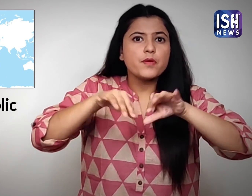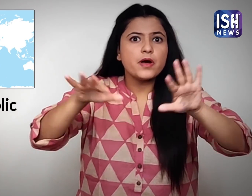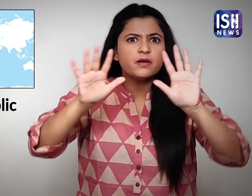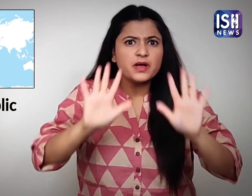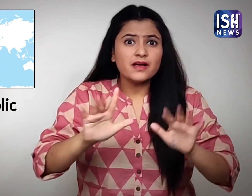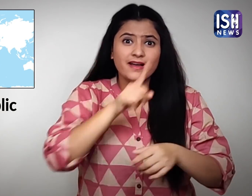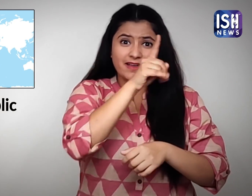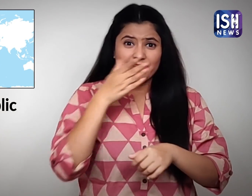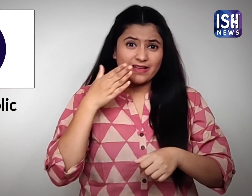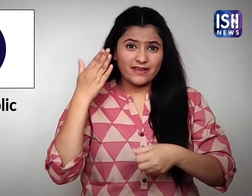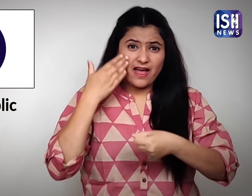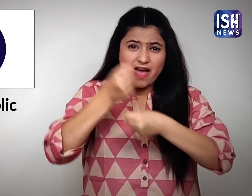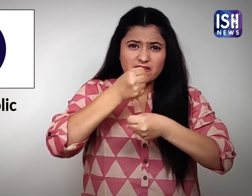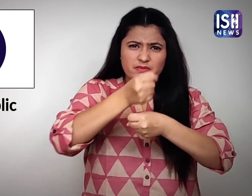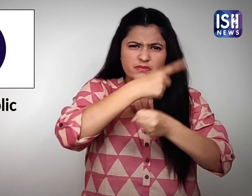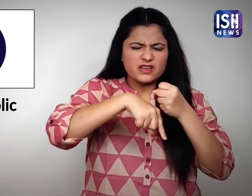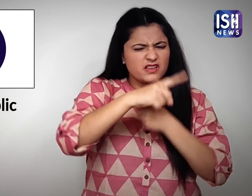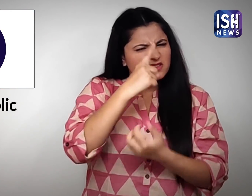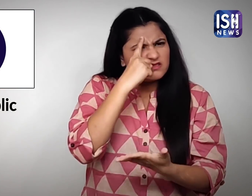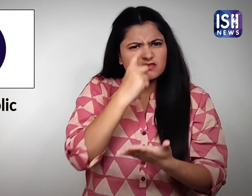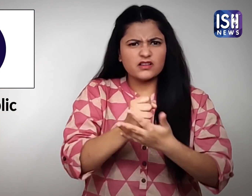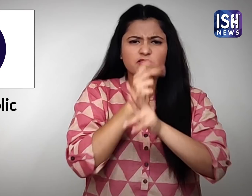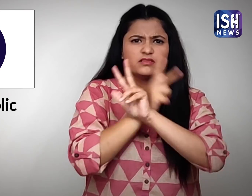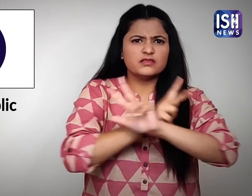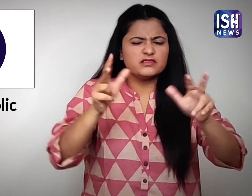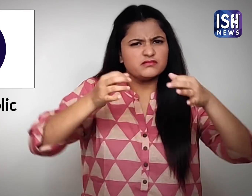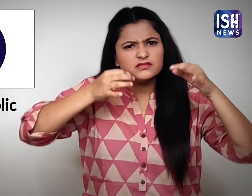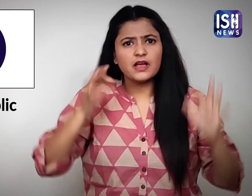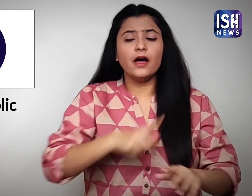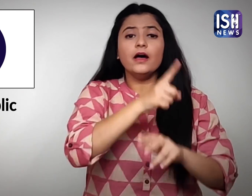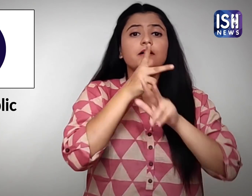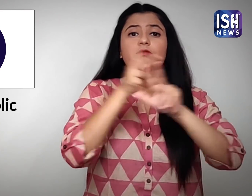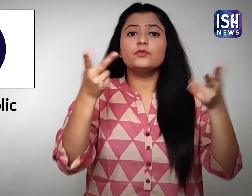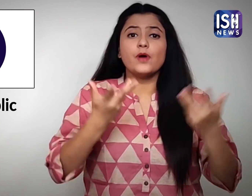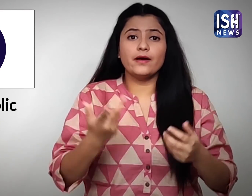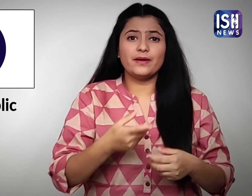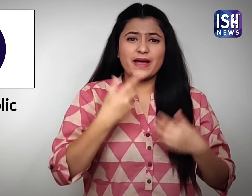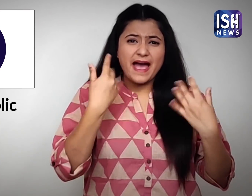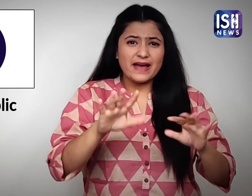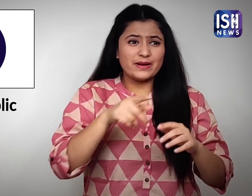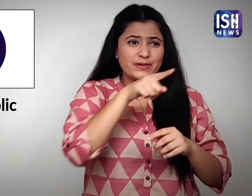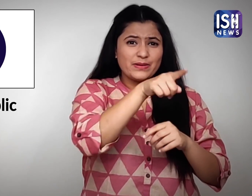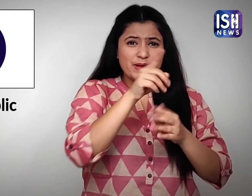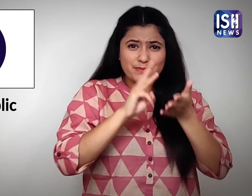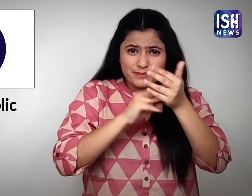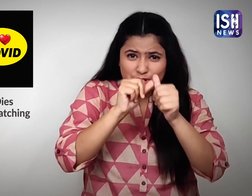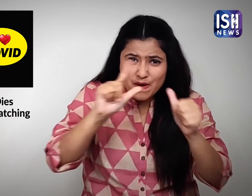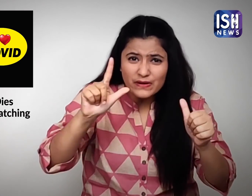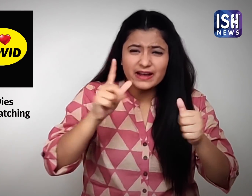बढ़ रही है इसलिए देश ने फैसला किया है कि मॉल, स्विम्मिंग पूल, थेटर, आधी में जाने के लिए